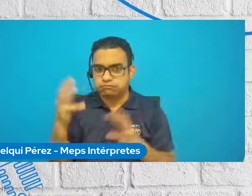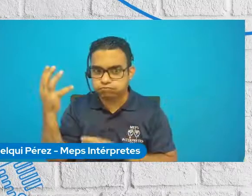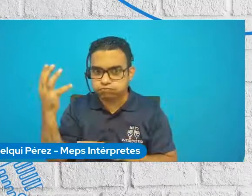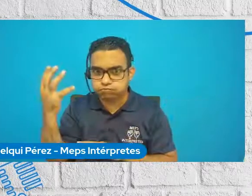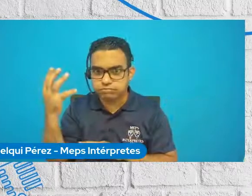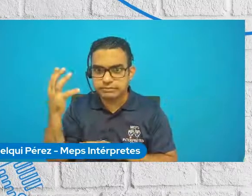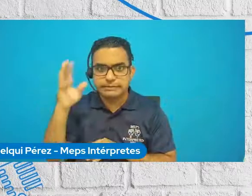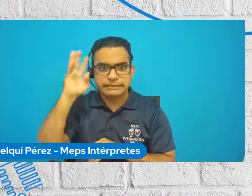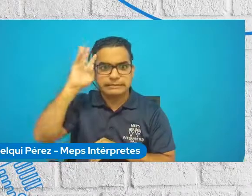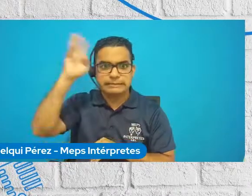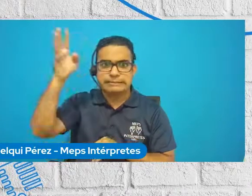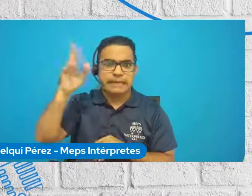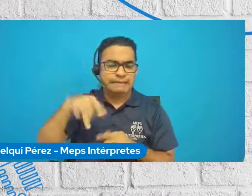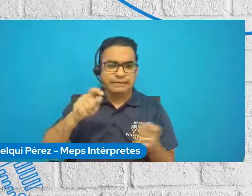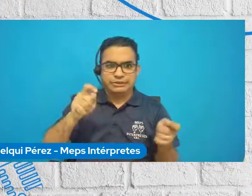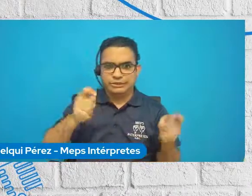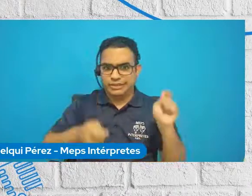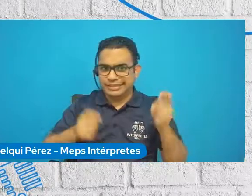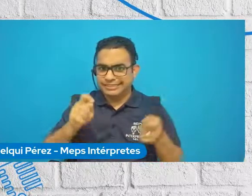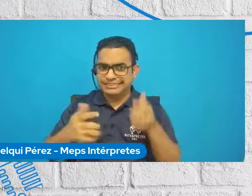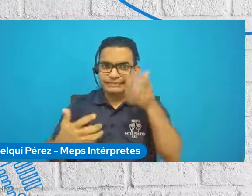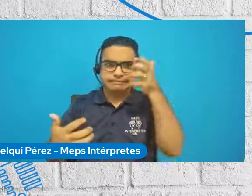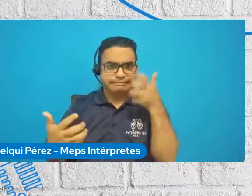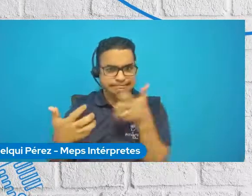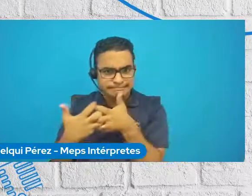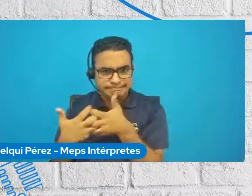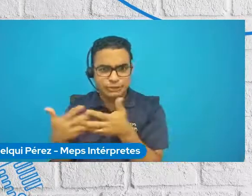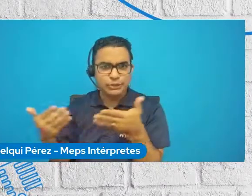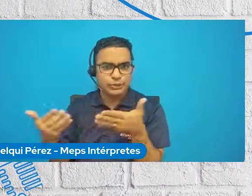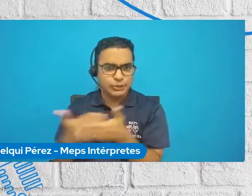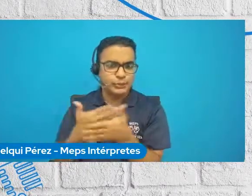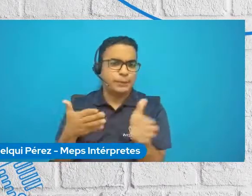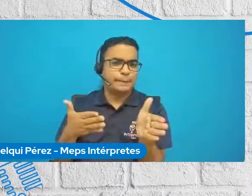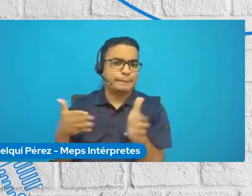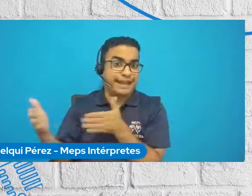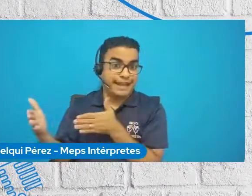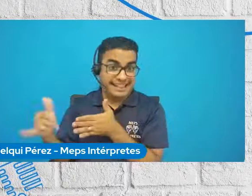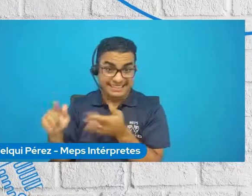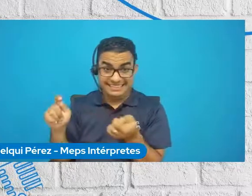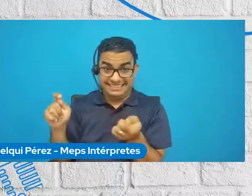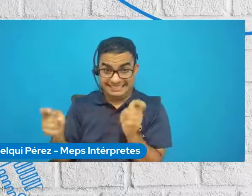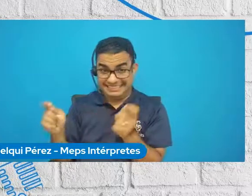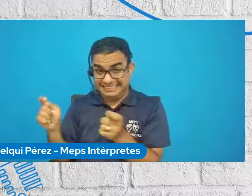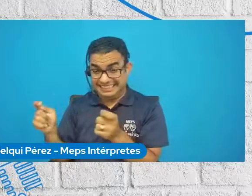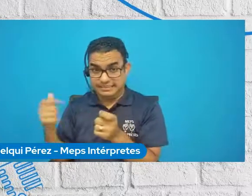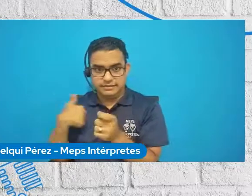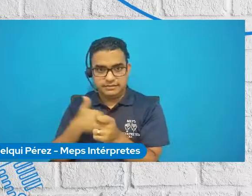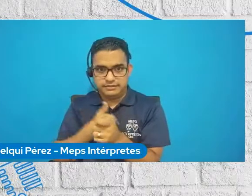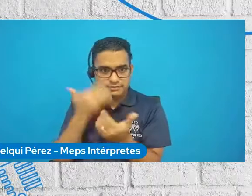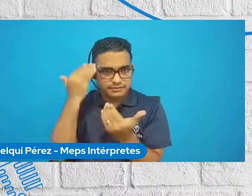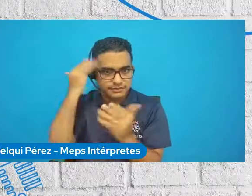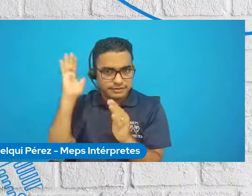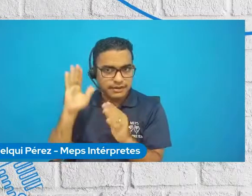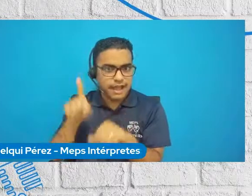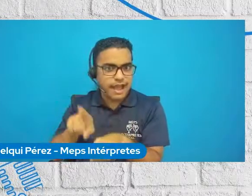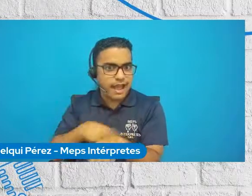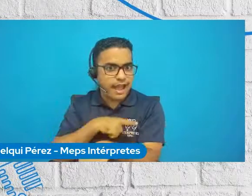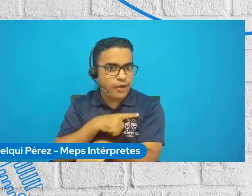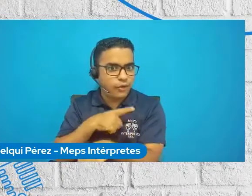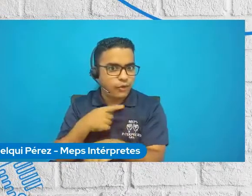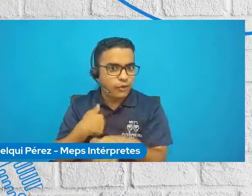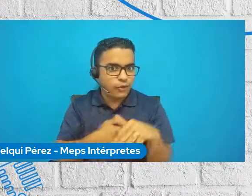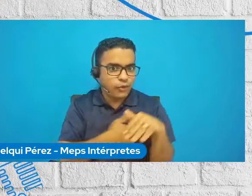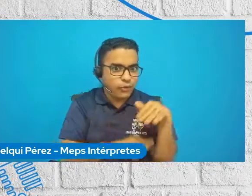voluntariado que tuvo que adaptarse a la nueva normalidad y justo en ese proceso de adaptación y de certidumbre porque no sabíamos cuánto tiempo iba a durar la